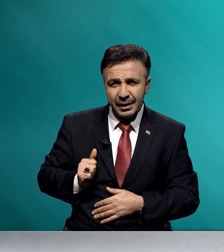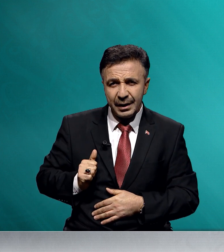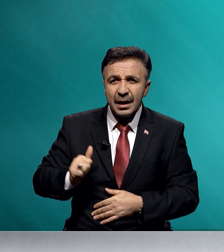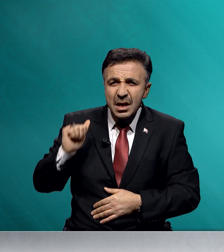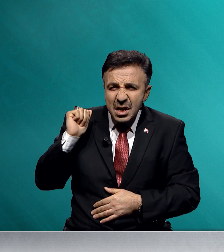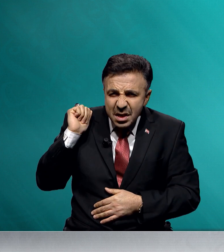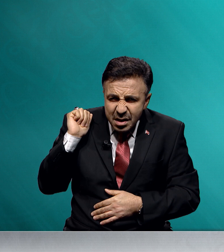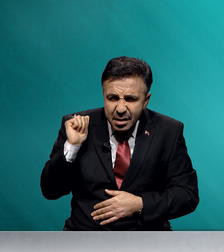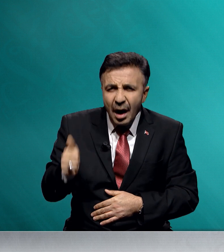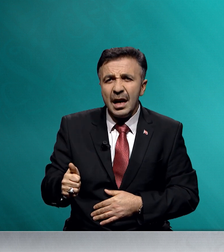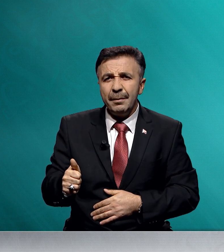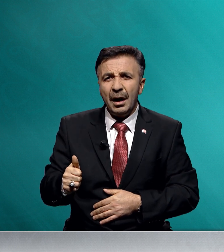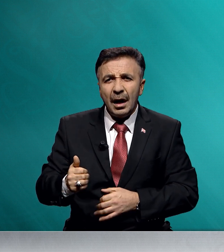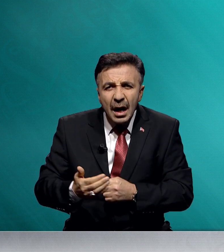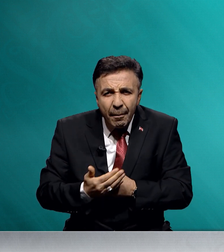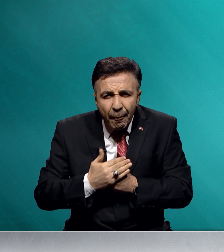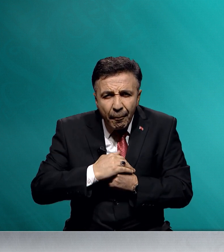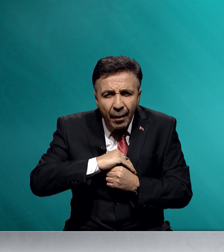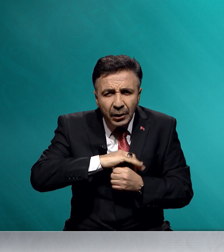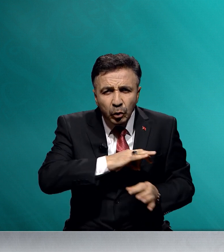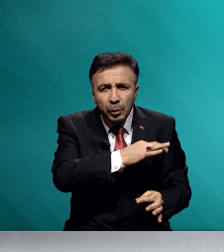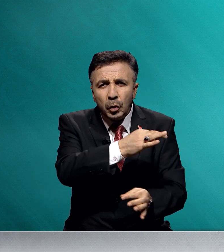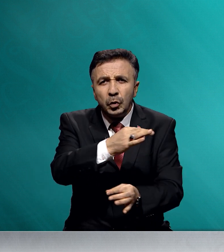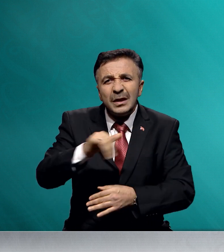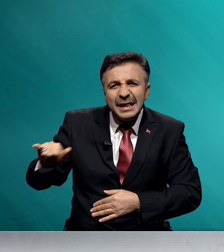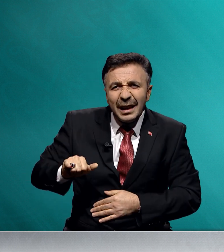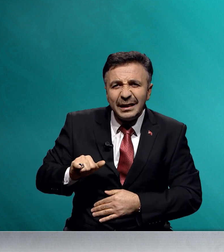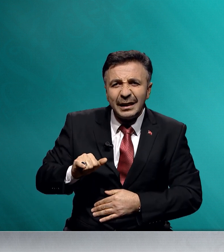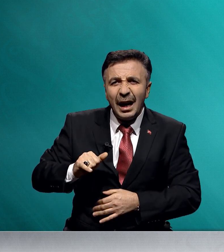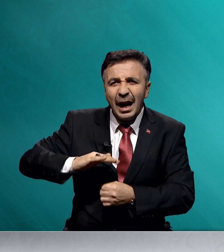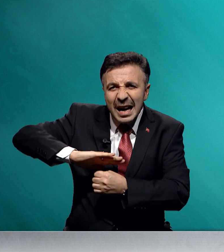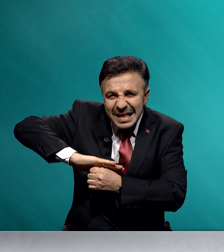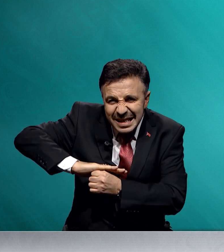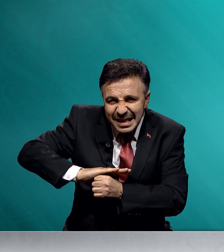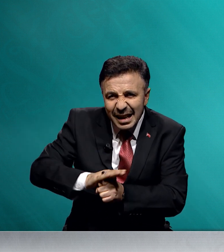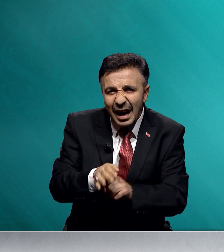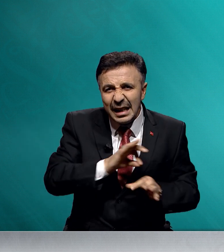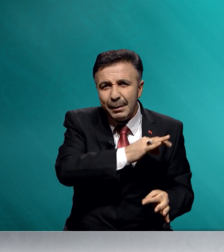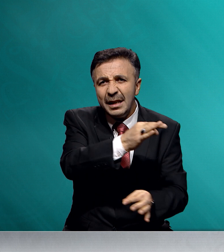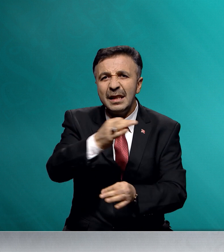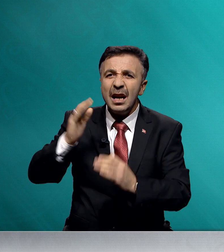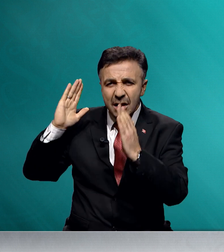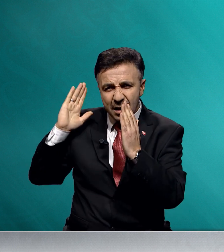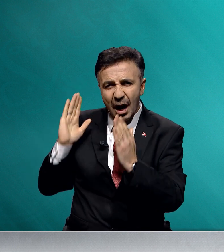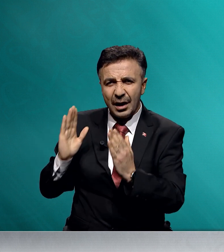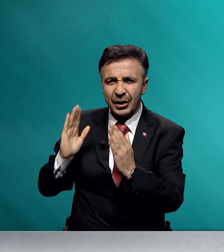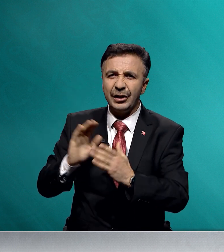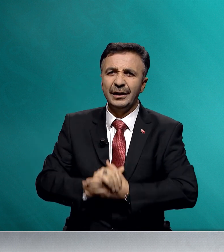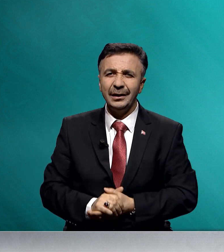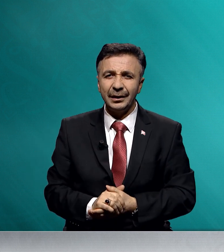daima mazlumun yanında, zalimin karşısındadır.